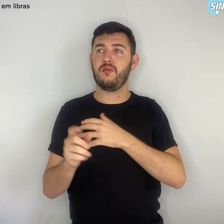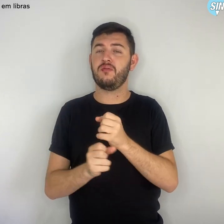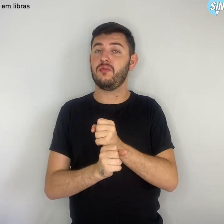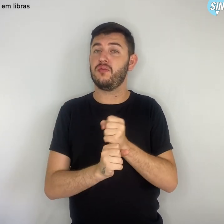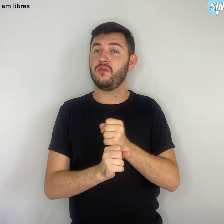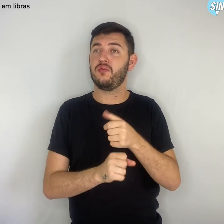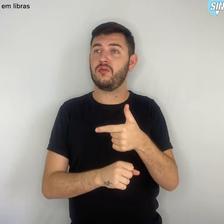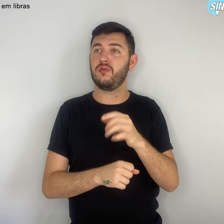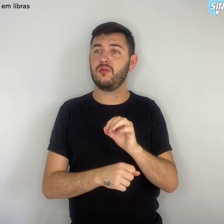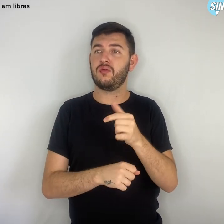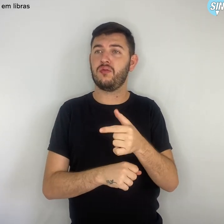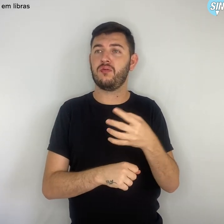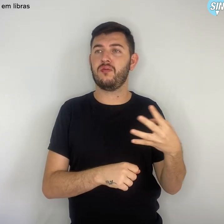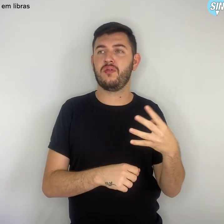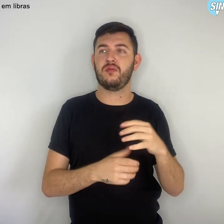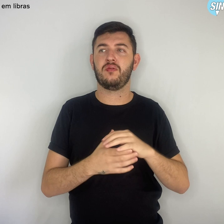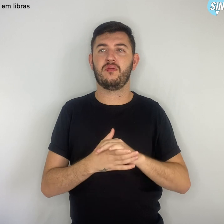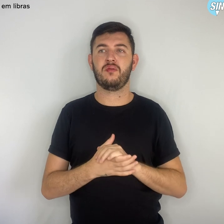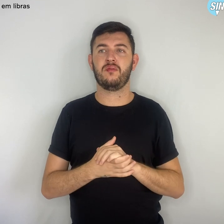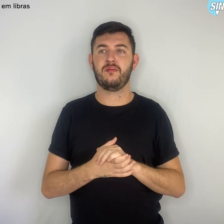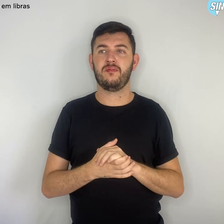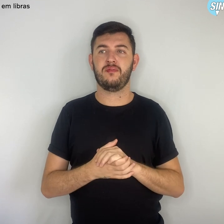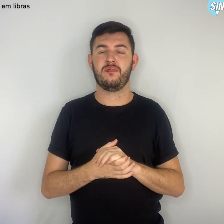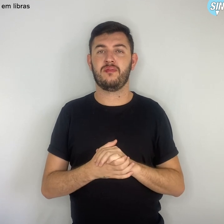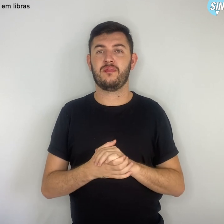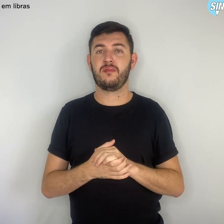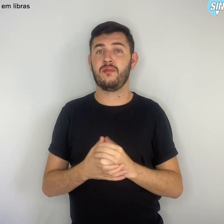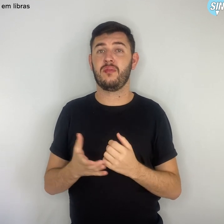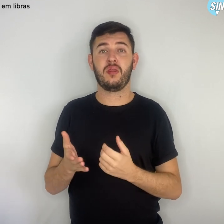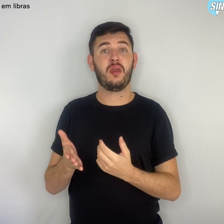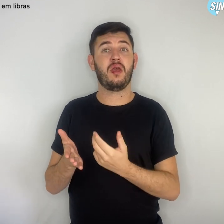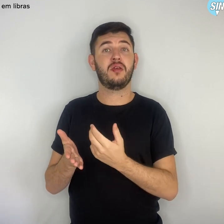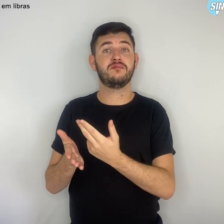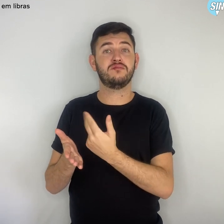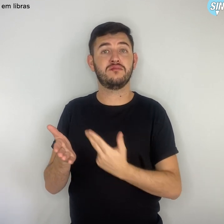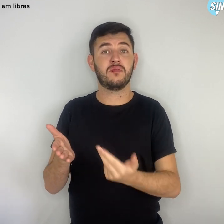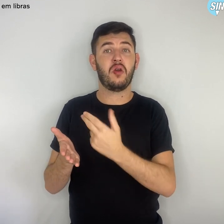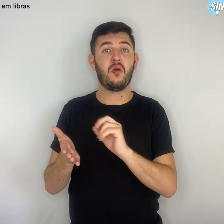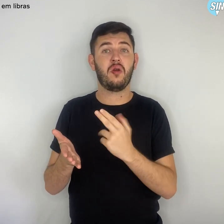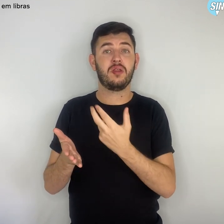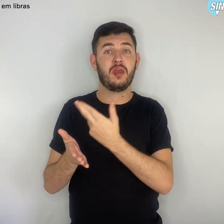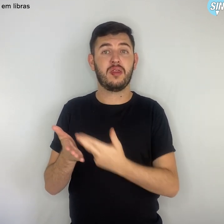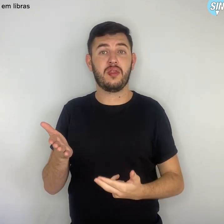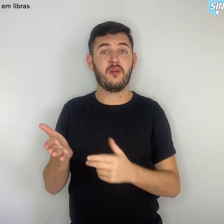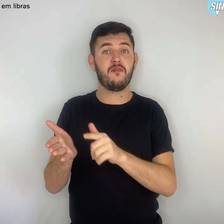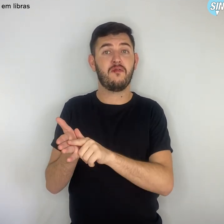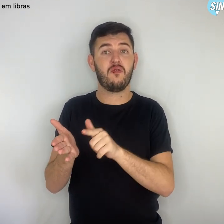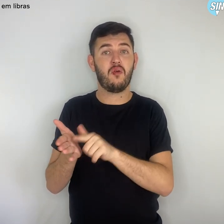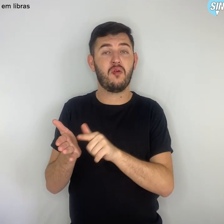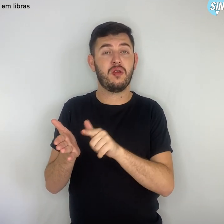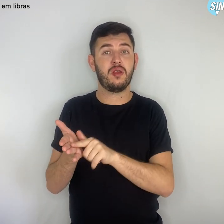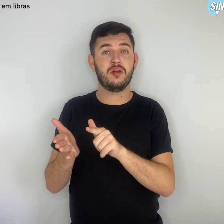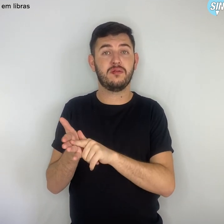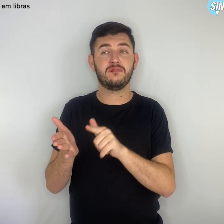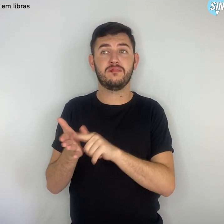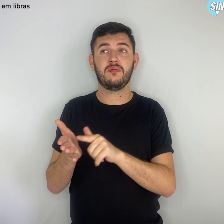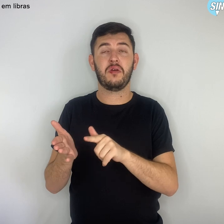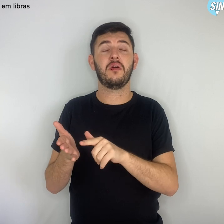O trabalho deve ser entregue em folha específica disponível para download no link da